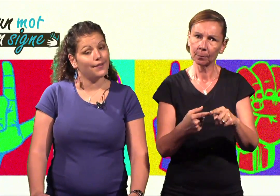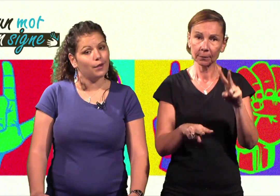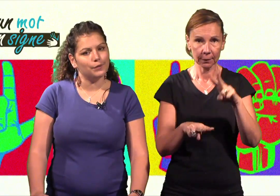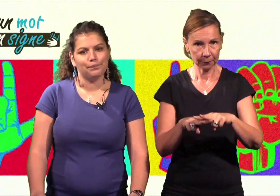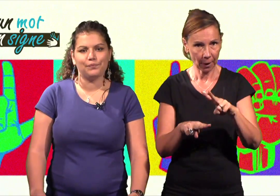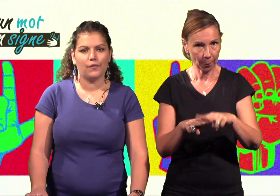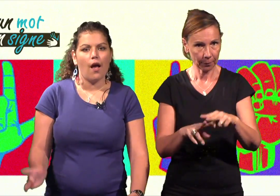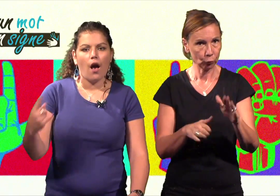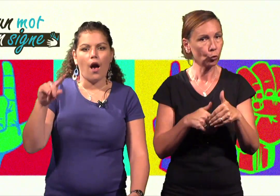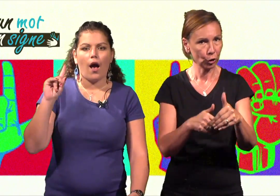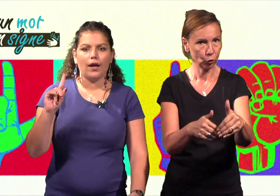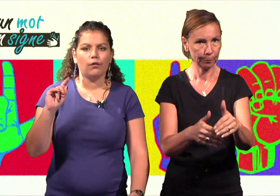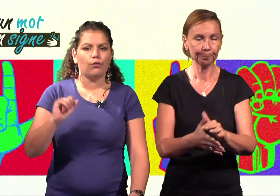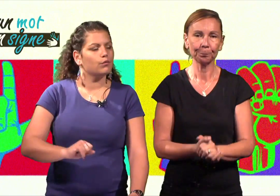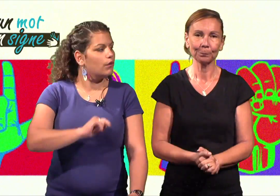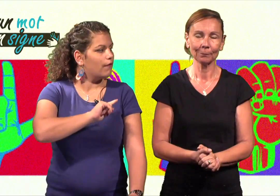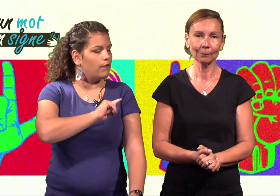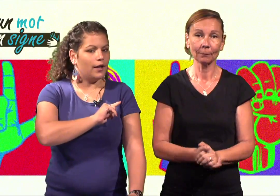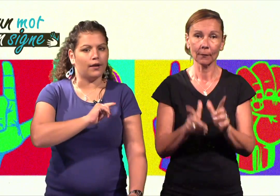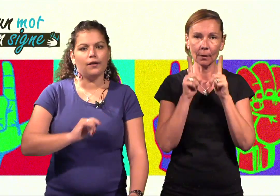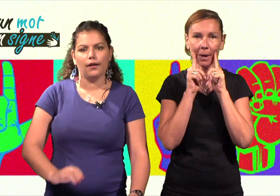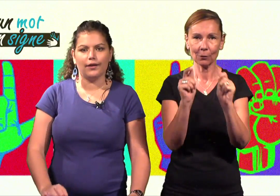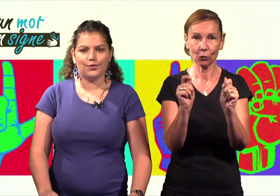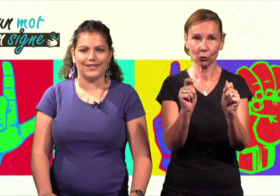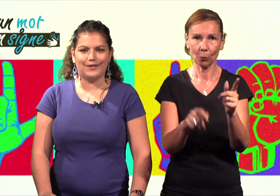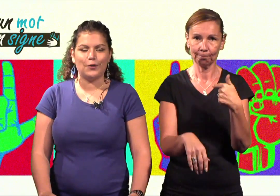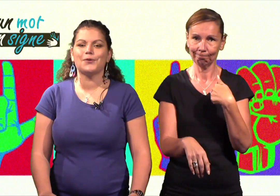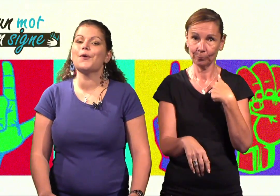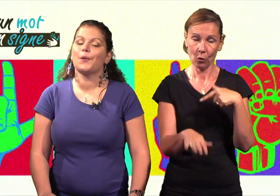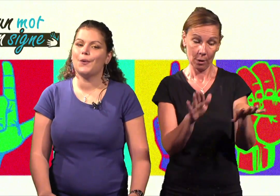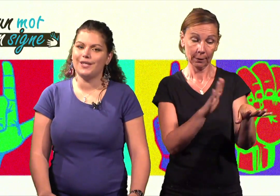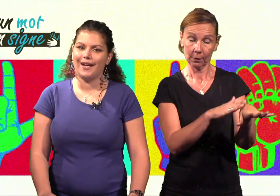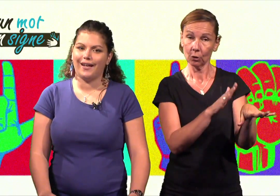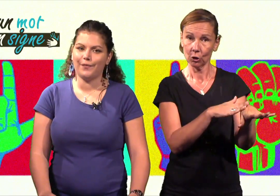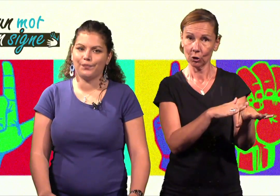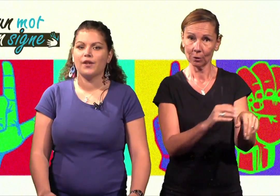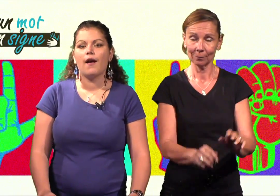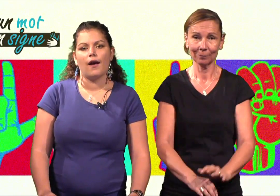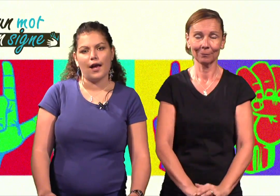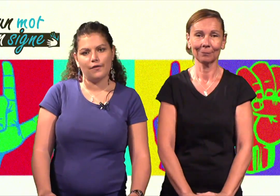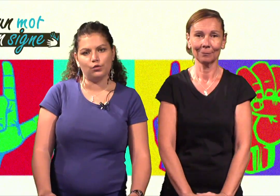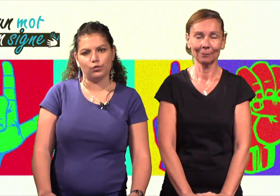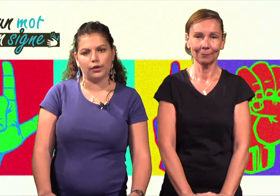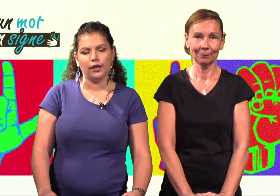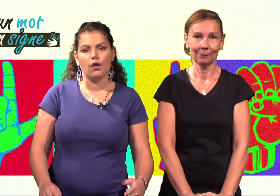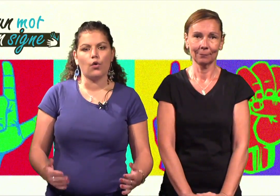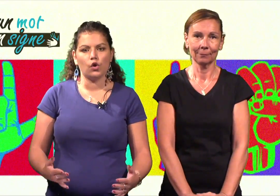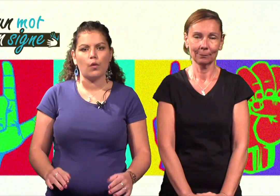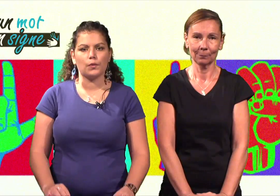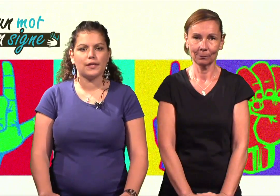verbes. Attention, Valérie est une signante gauchère. Elle va nous montrer comment on